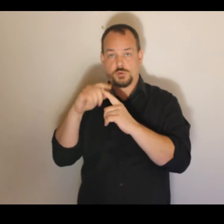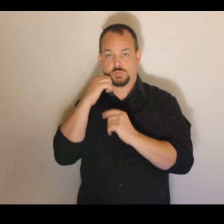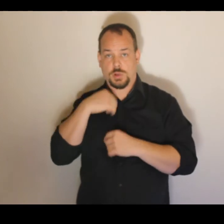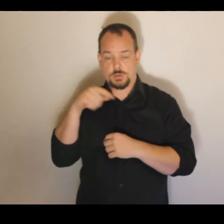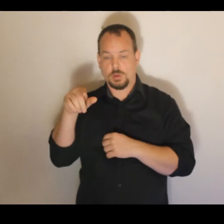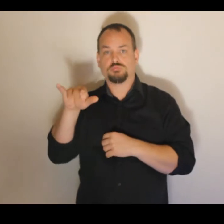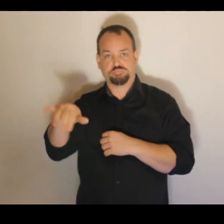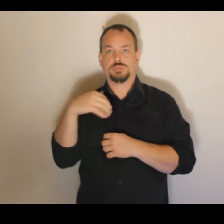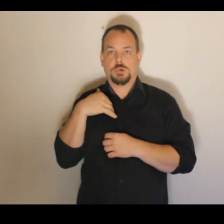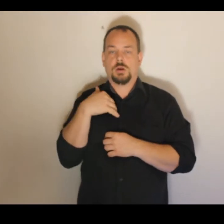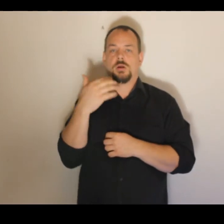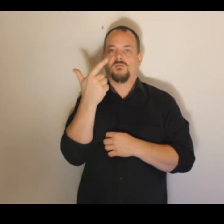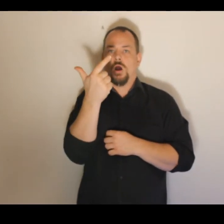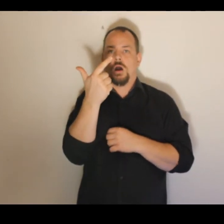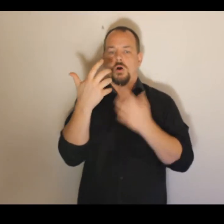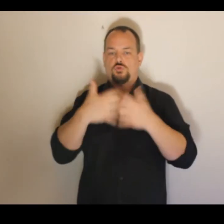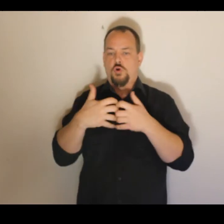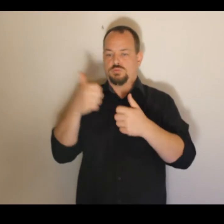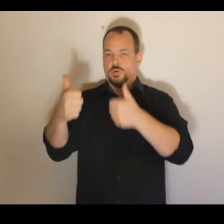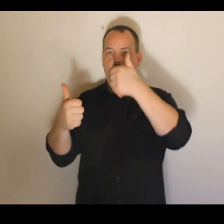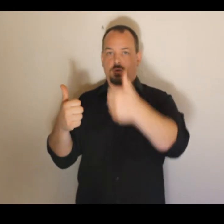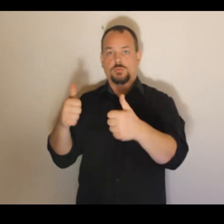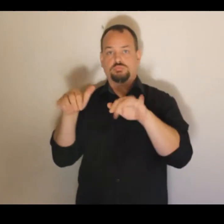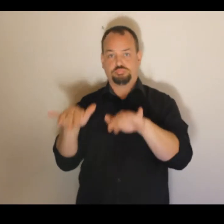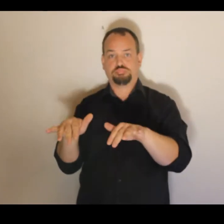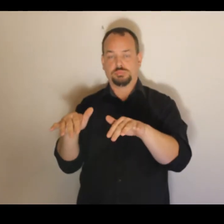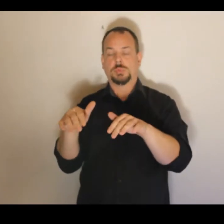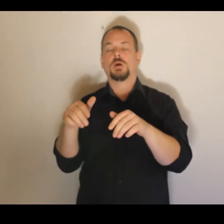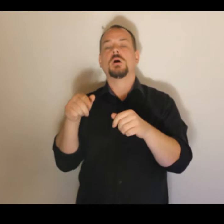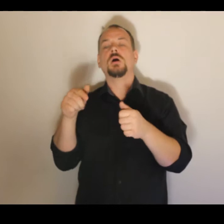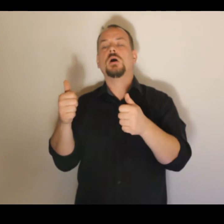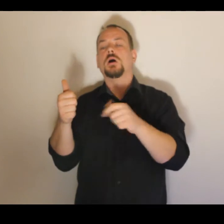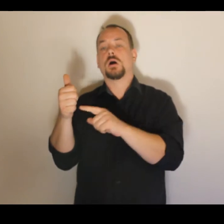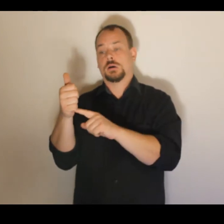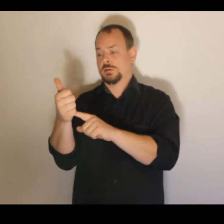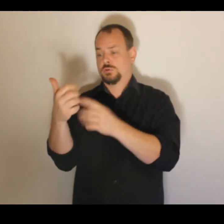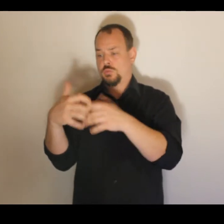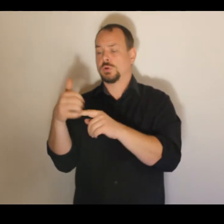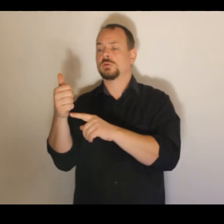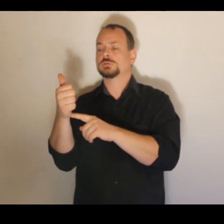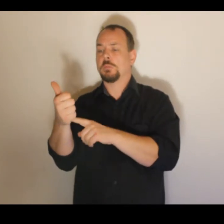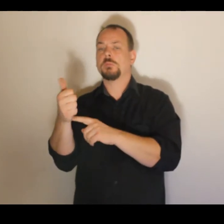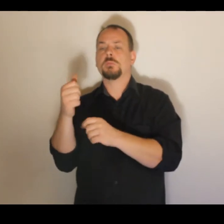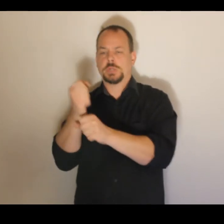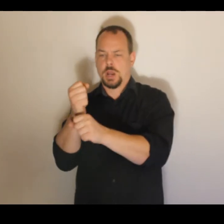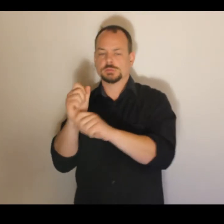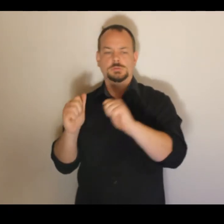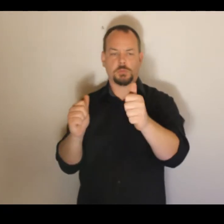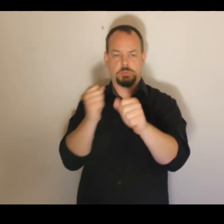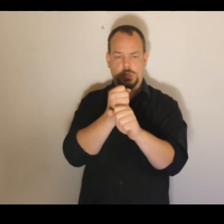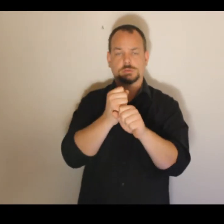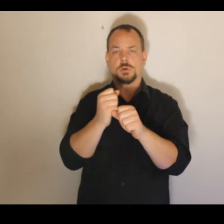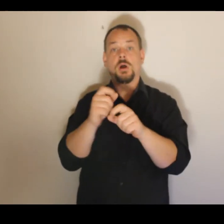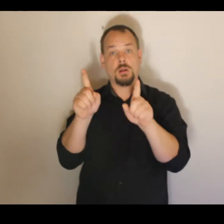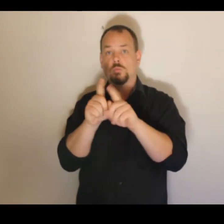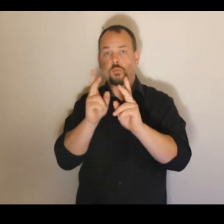prostředí. Další částí té robotické laboratoře je dvojice už tu vzpomínaných